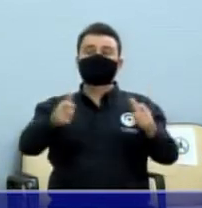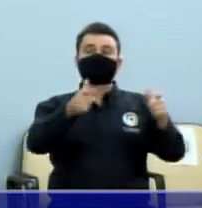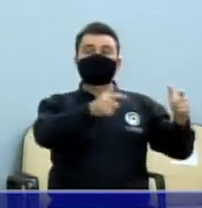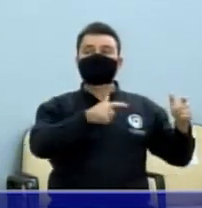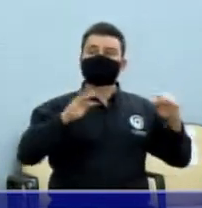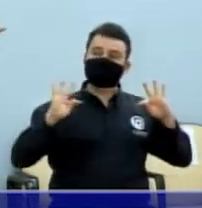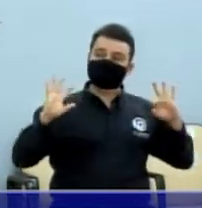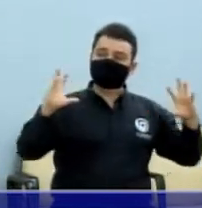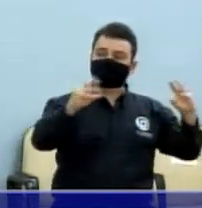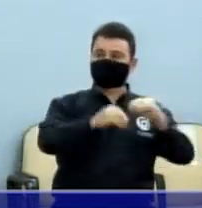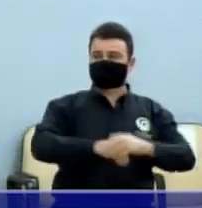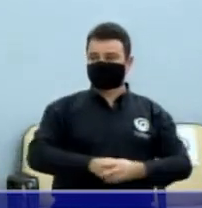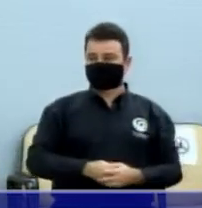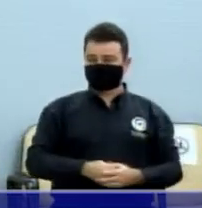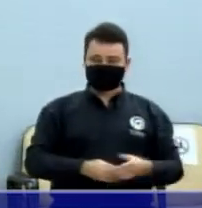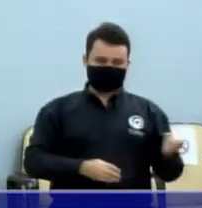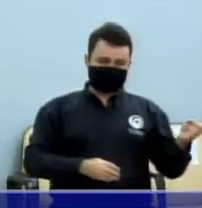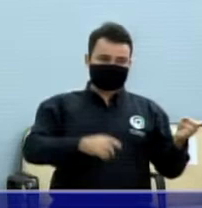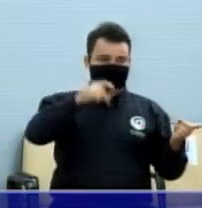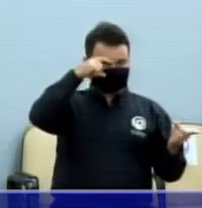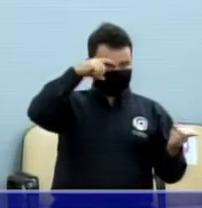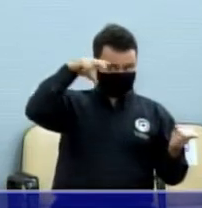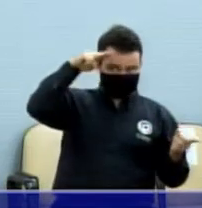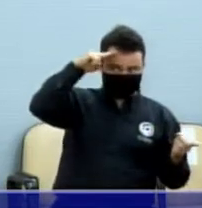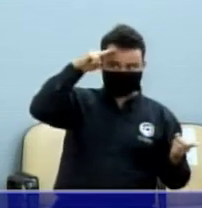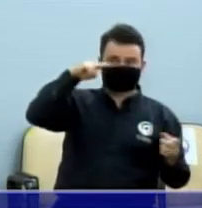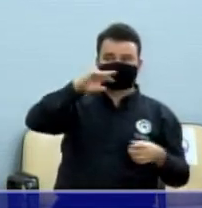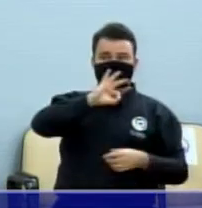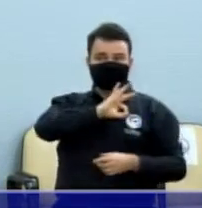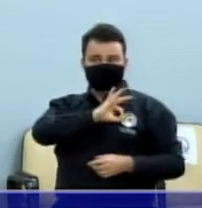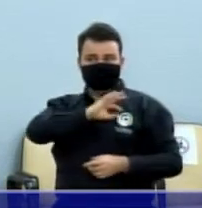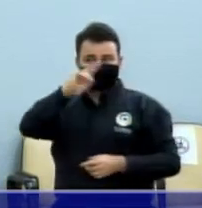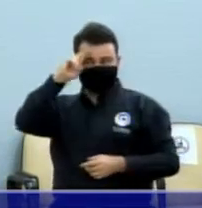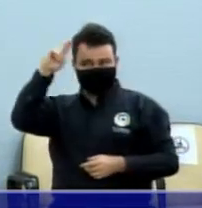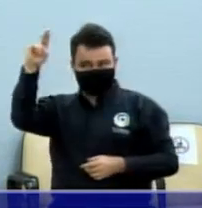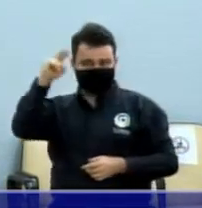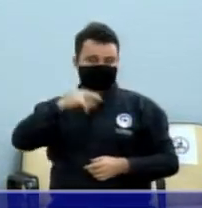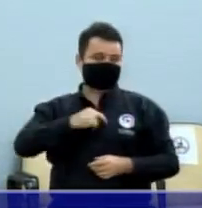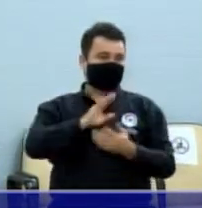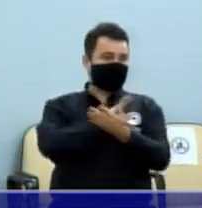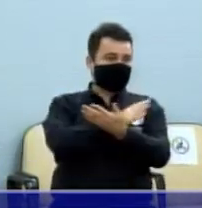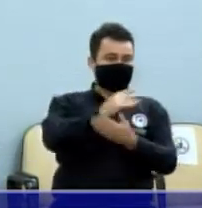Tem um delegado, tem o coronel Jean Charles, tem advogado aqui.